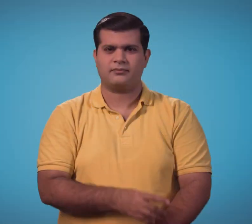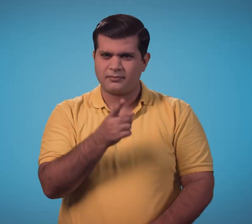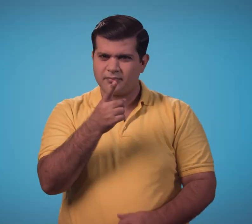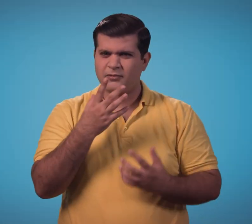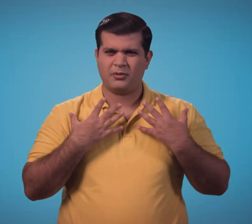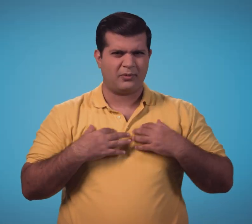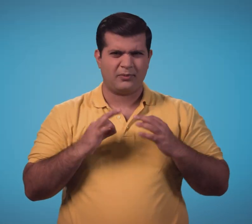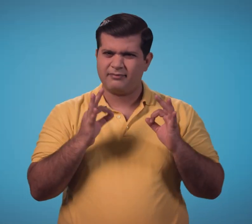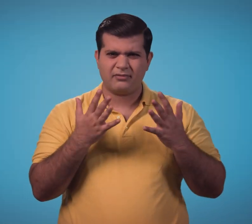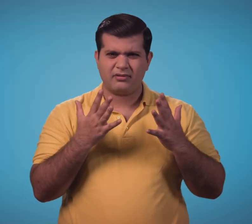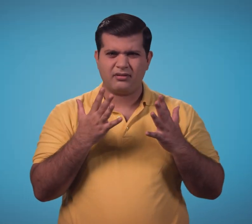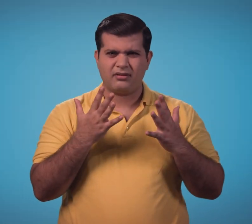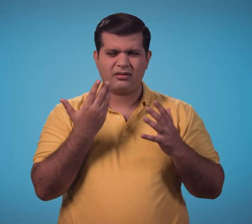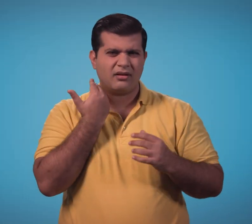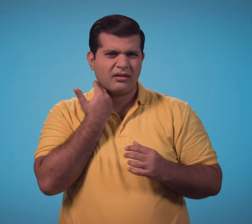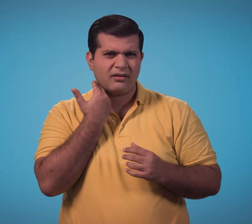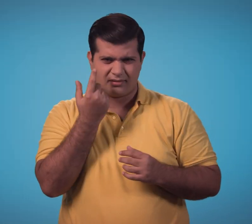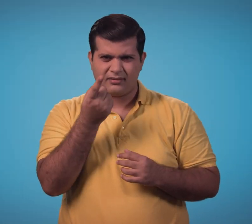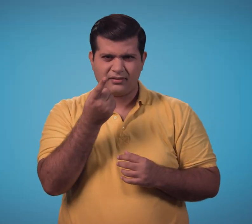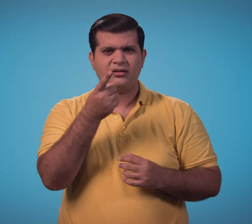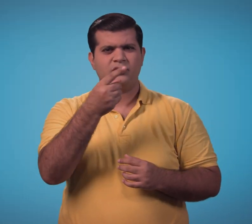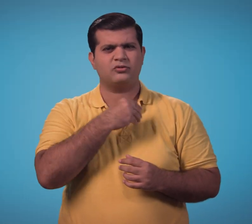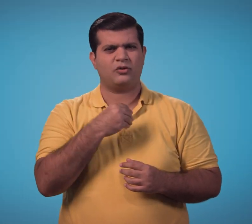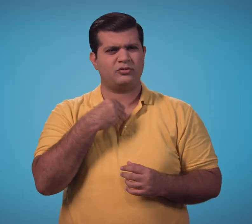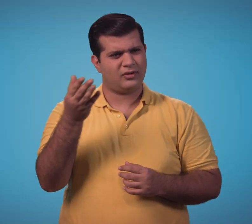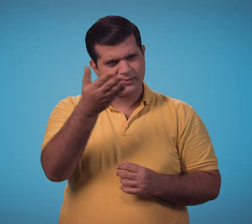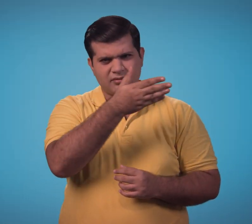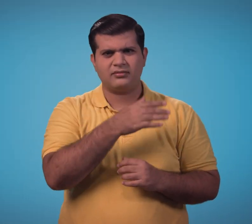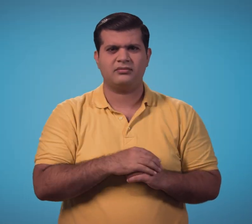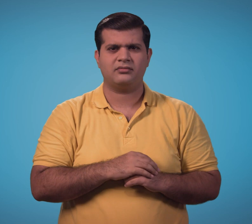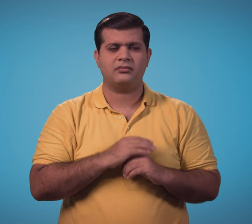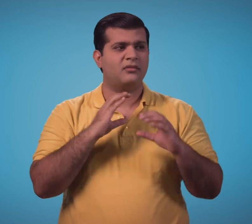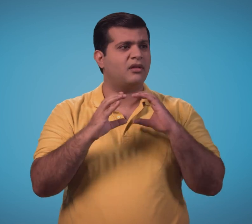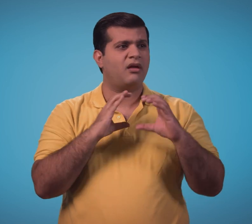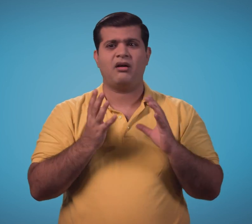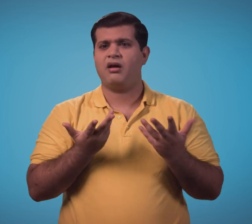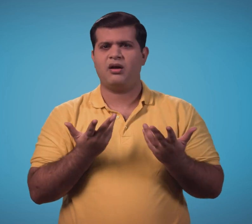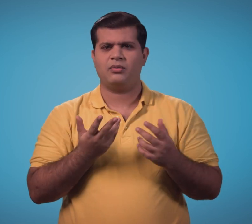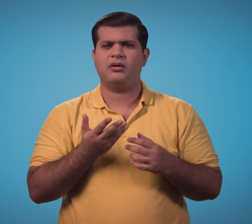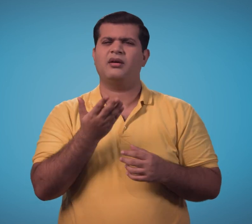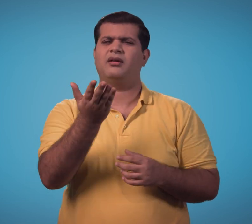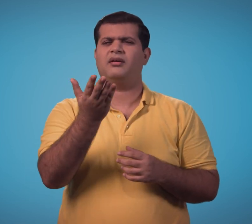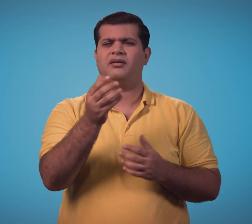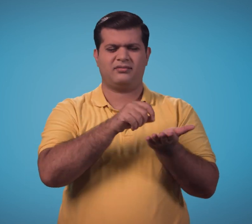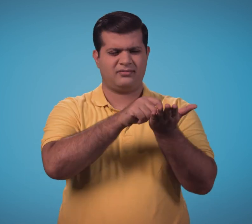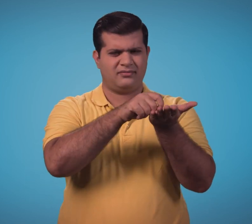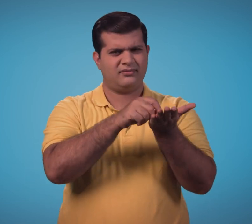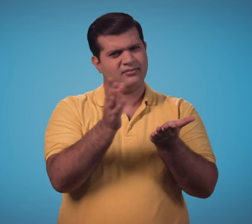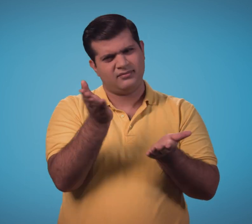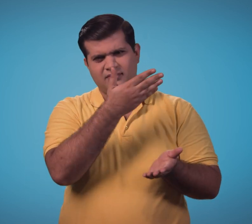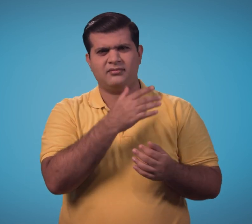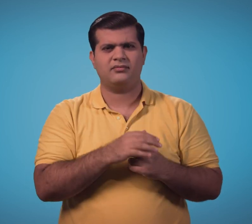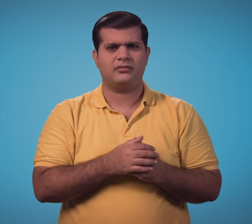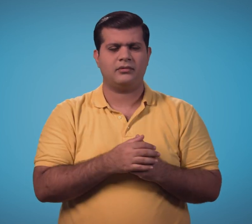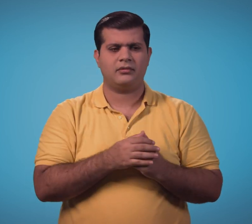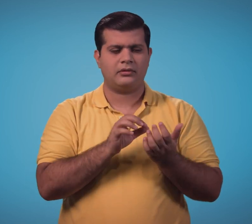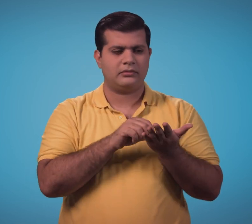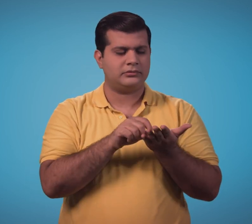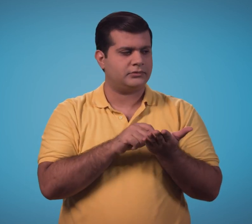आपकी तब्यट ठीक नहीं? क्या आपको बुखार है? तो डॉक्टर के पास जाईए. अब कैसे बात करेंगे? आप लिख के बात कर सकते हैं. क्या